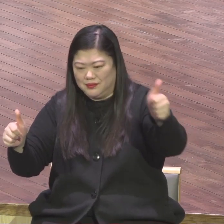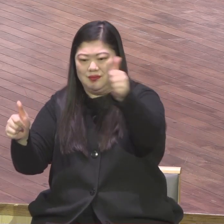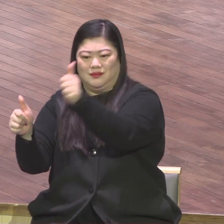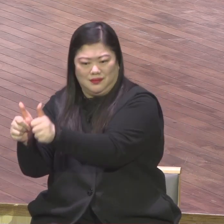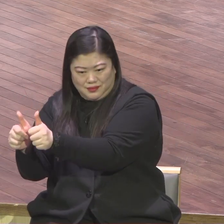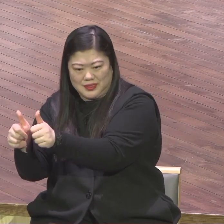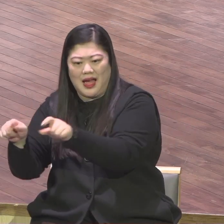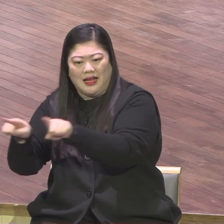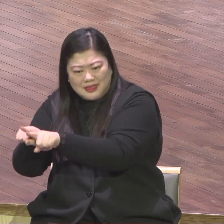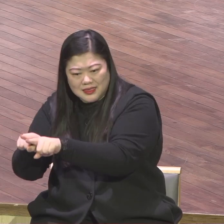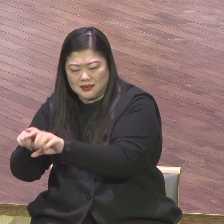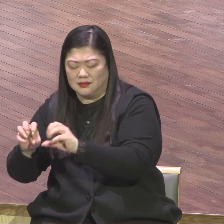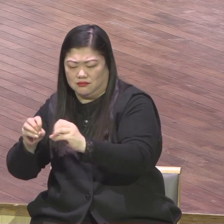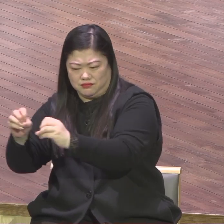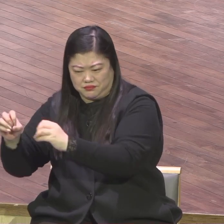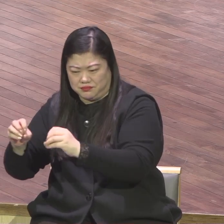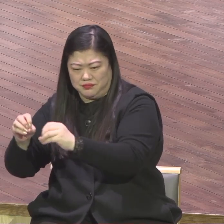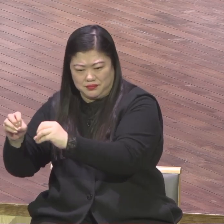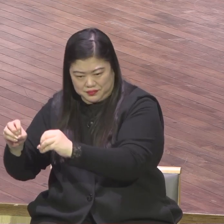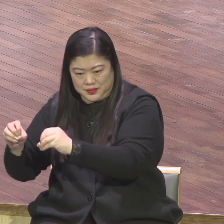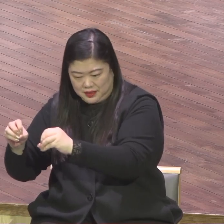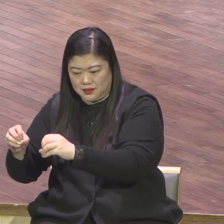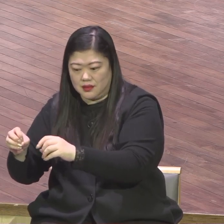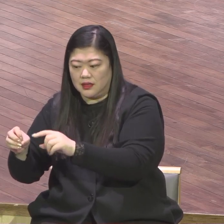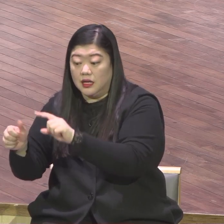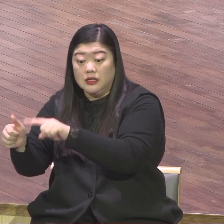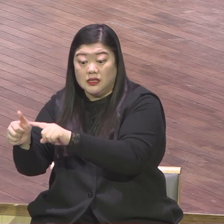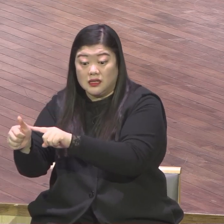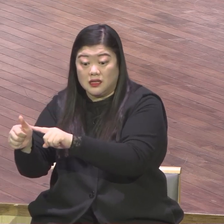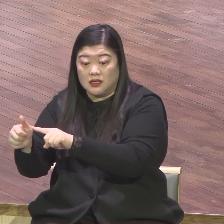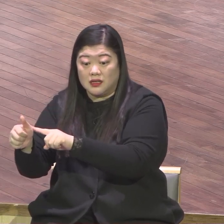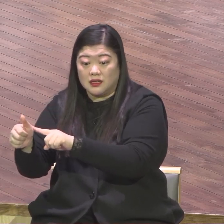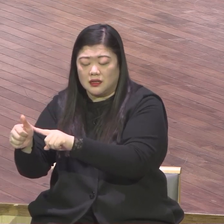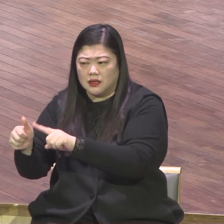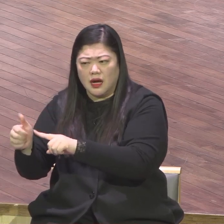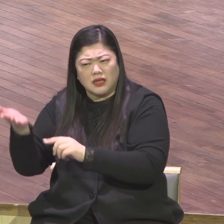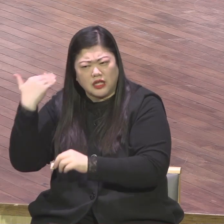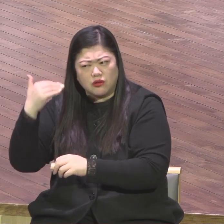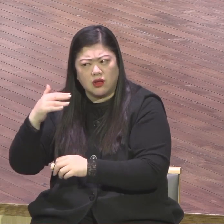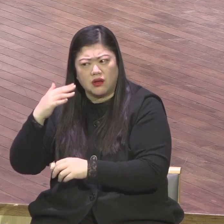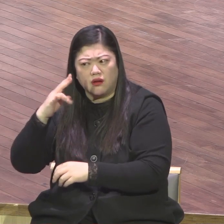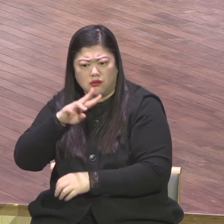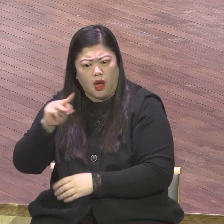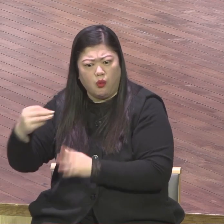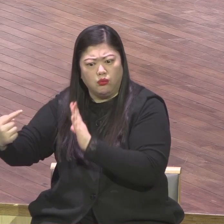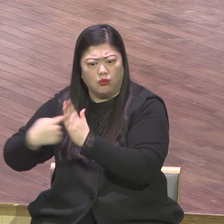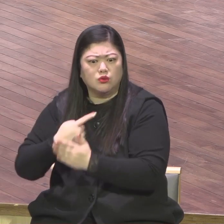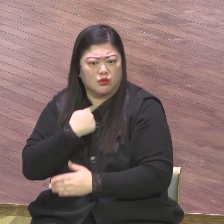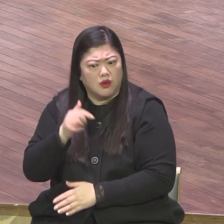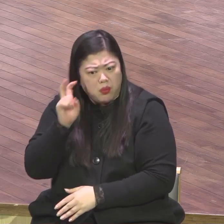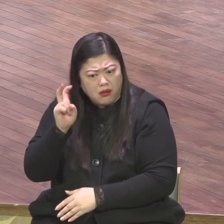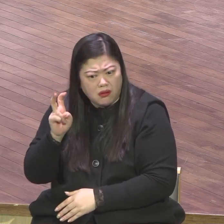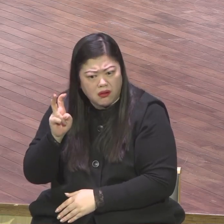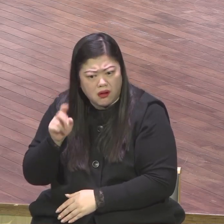증가하고 예원교를 약하니까 이분이 또 우리에게 와본 적이 있는가 봐요 영적 흐름을 같이 하겠다고 교회 맹킹도